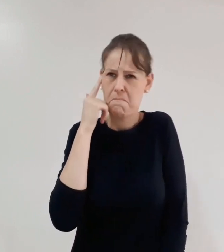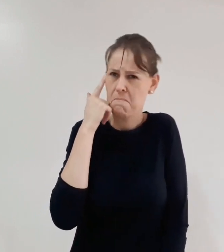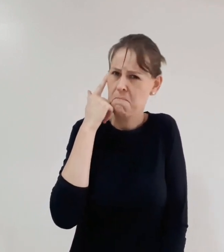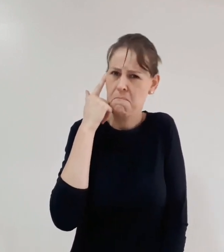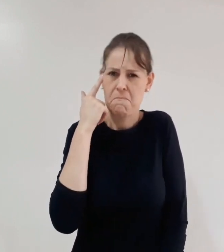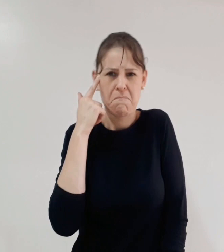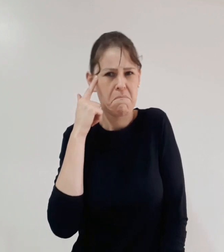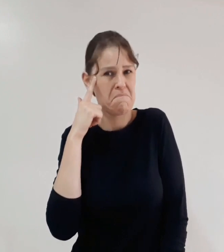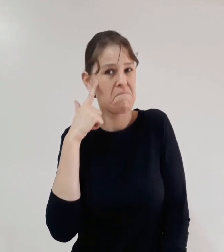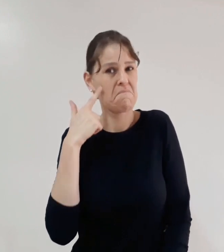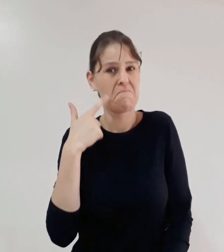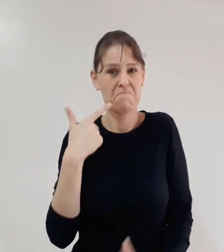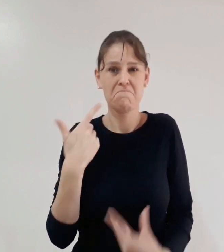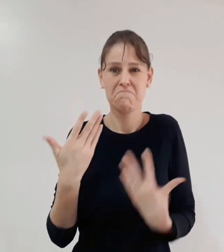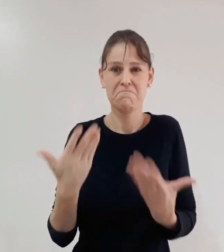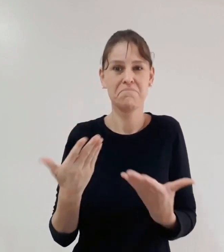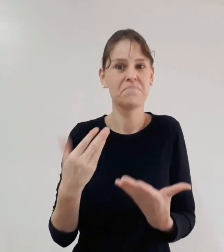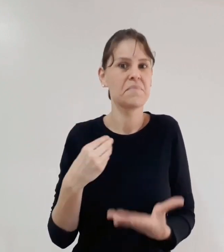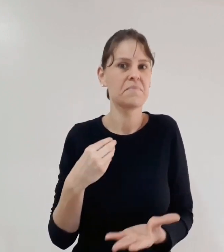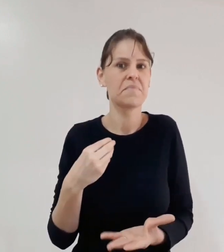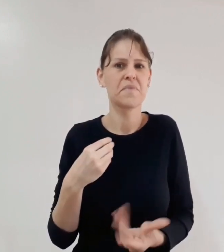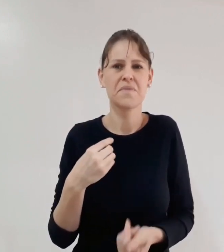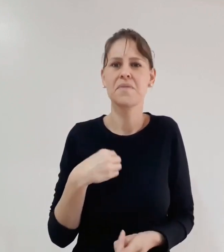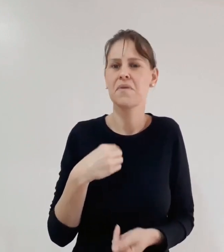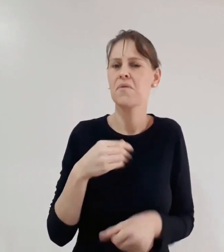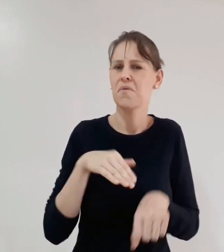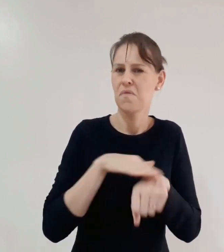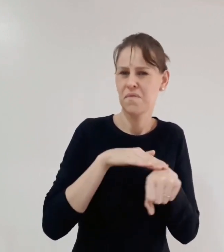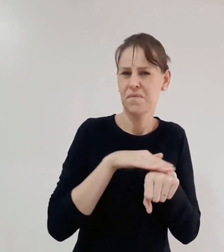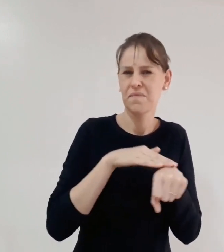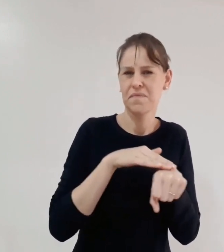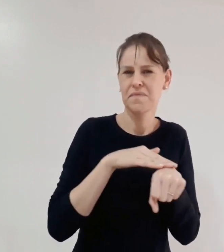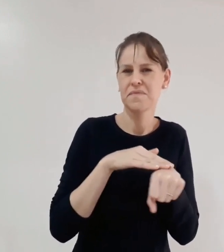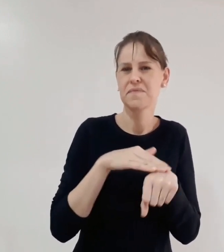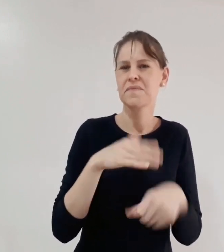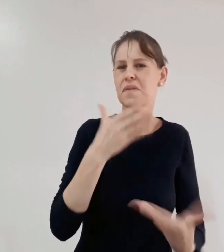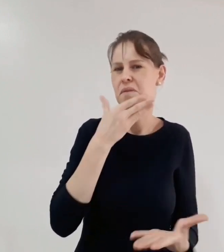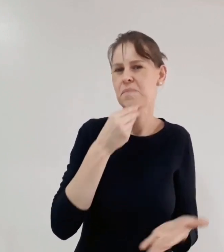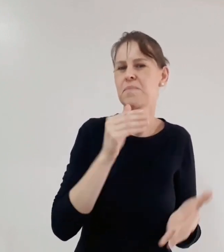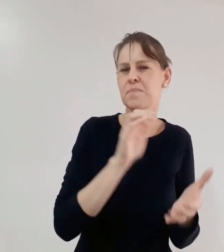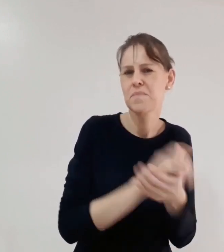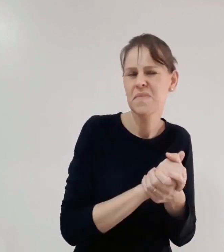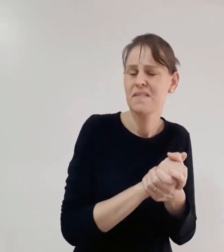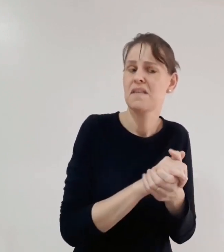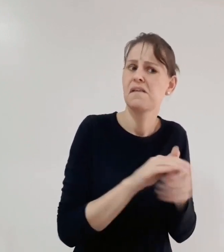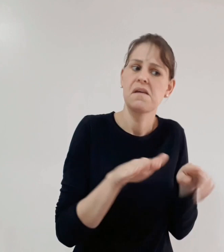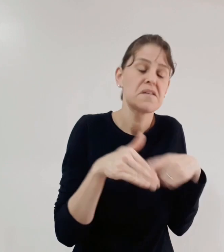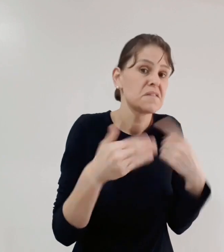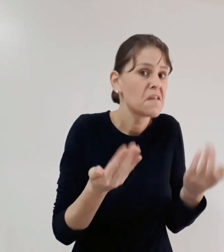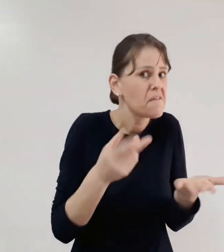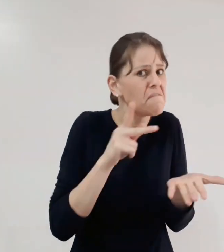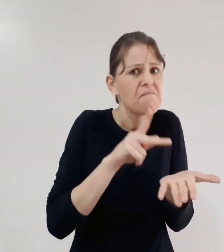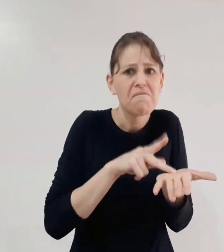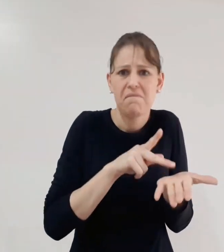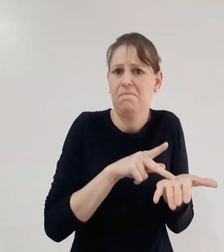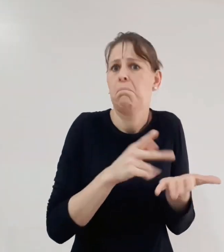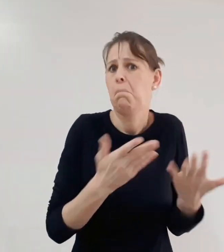aprende a Libras de verdade. E eu fiquei assim, em dúvida, será que eu consigo, depois de todas essas experiências que eu tinha passado, essas